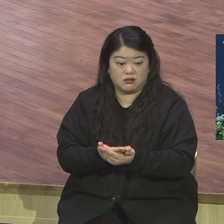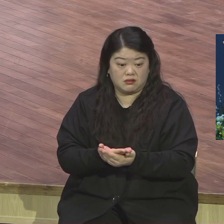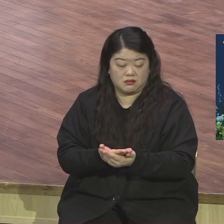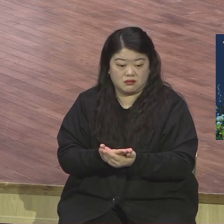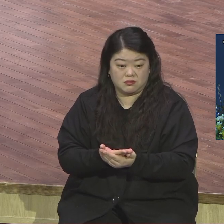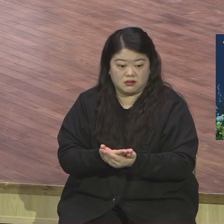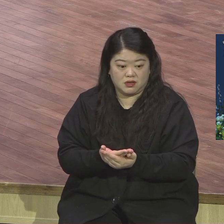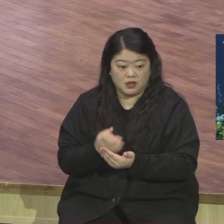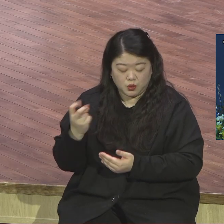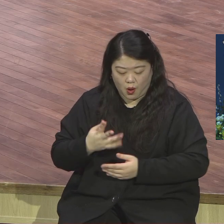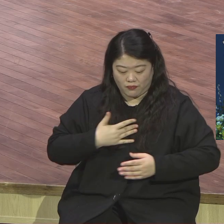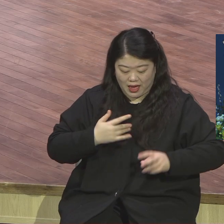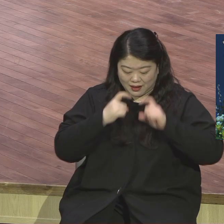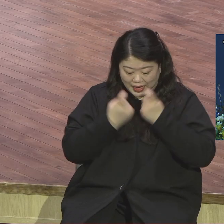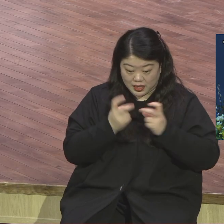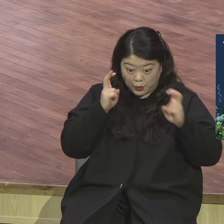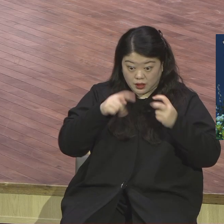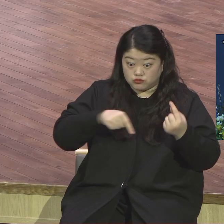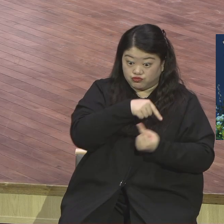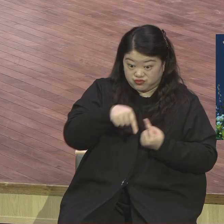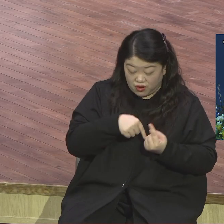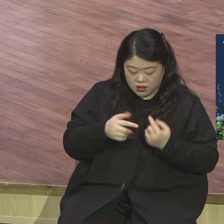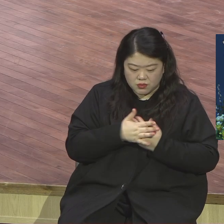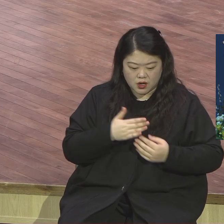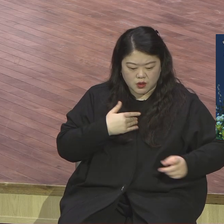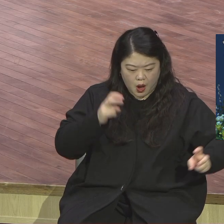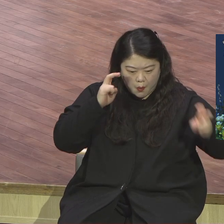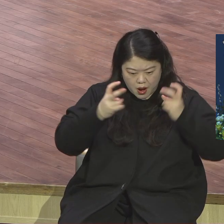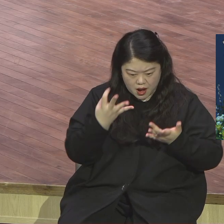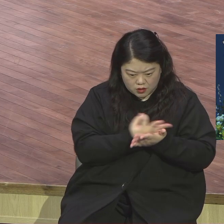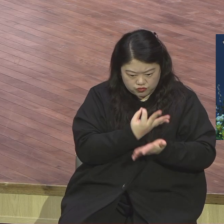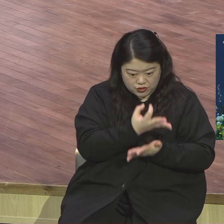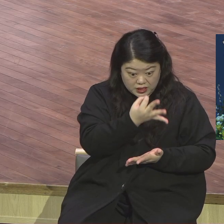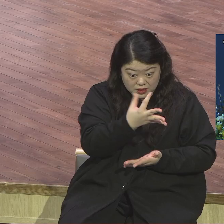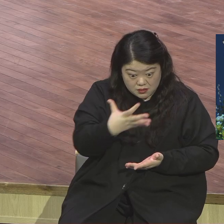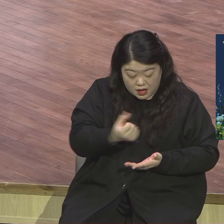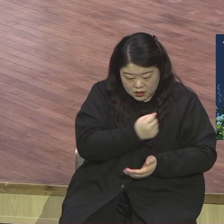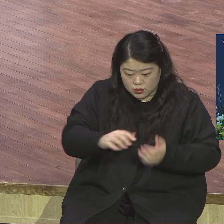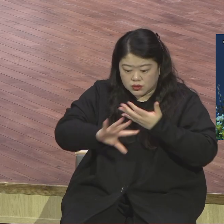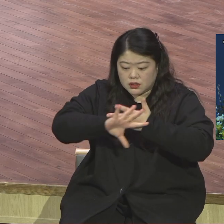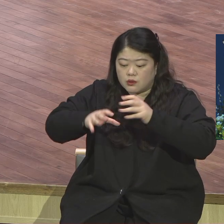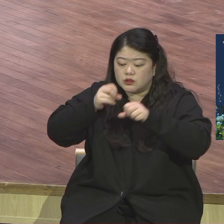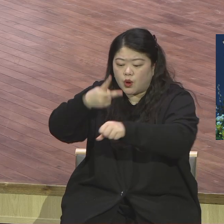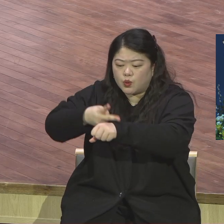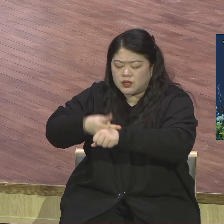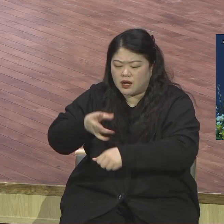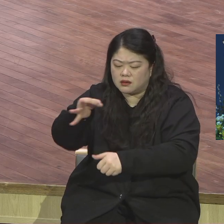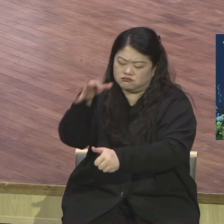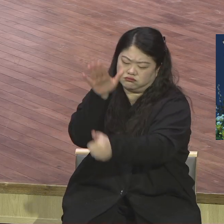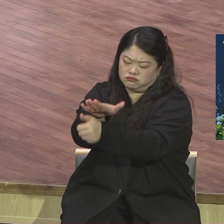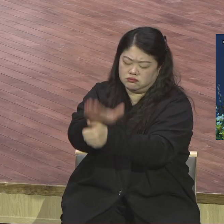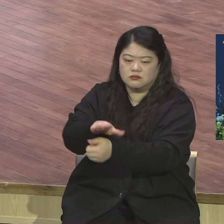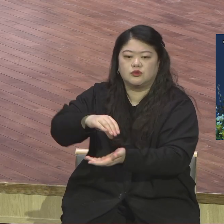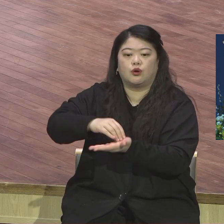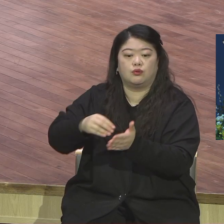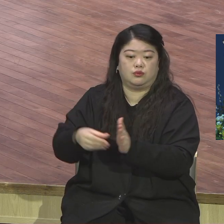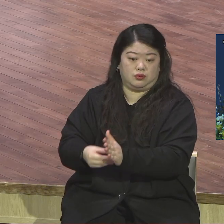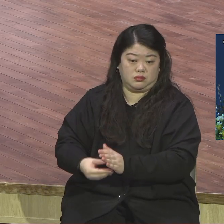성교사 한 명 파송할 수 있도록 우리 교회가요 처음에는 그랬어요 한 가정이 한 가정이 파송했다니까요